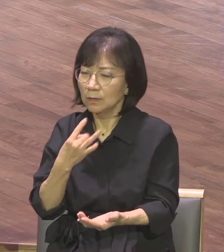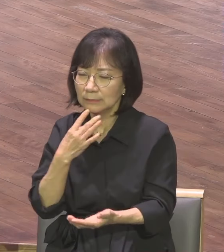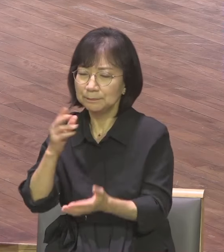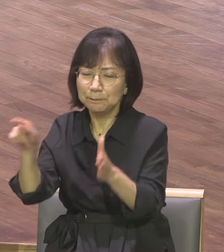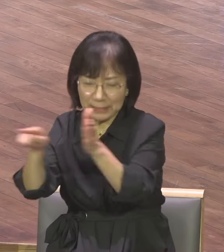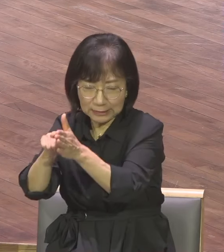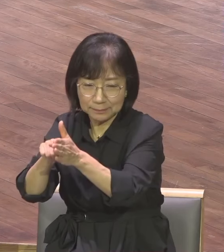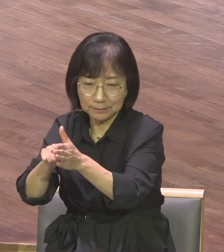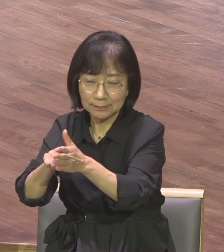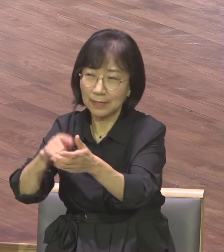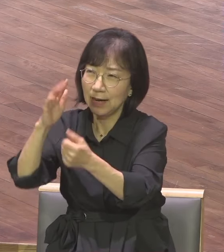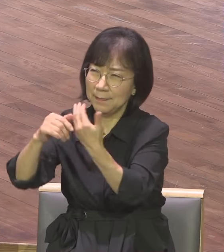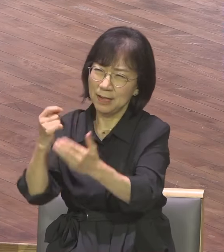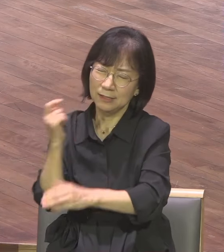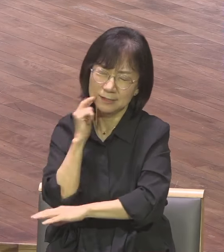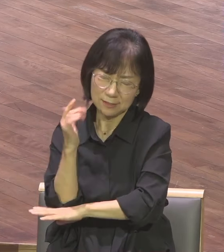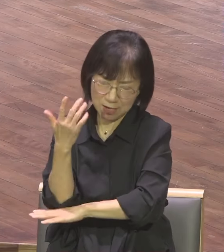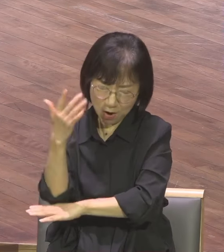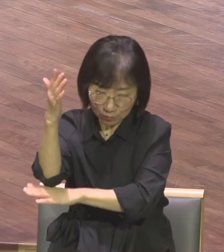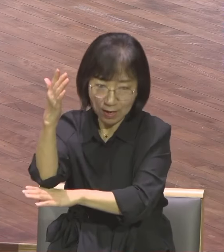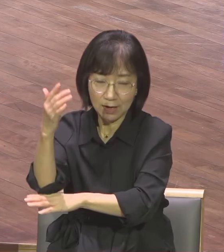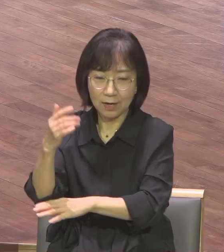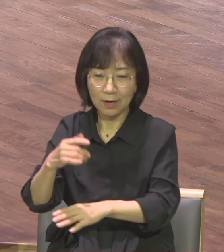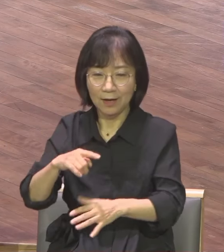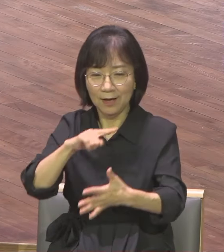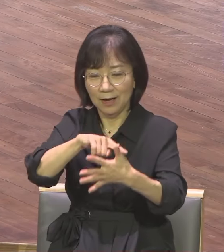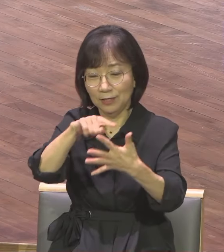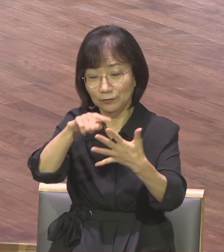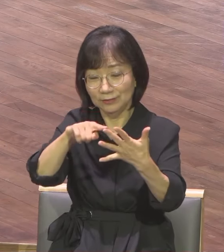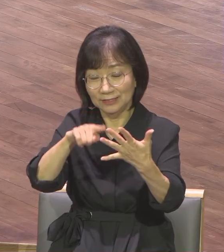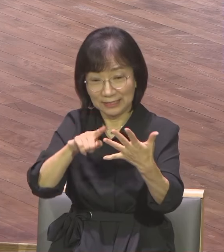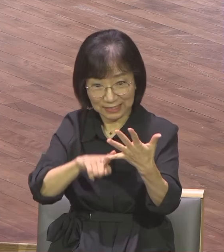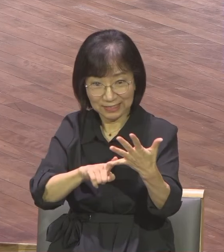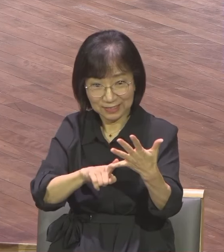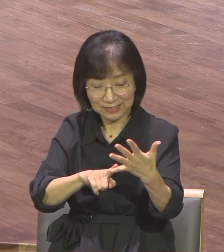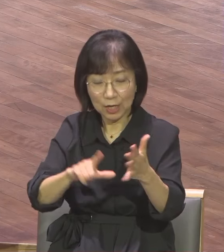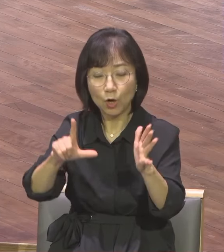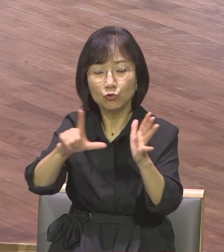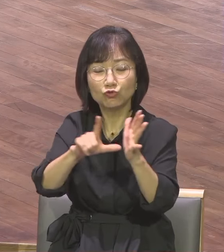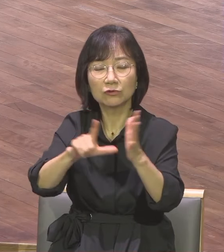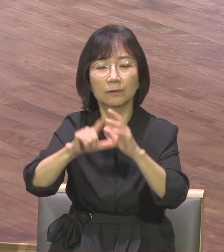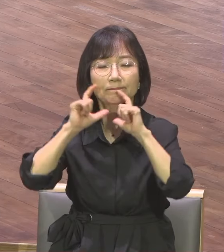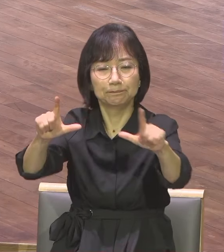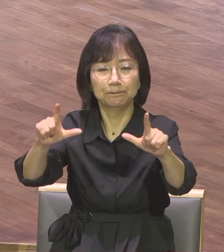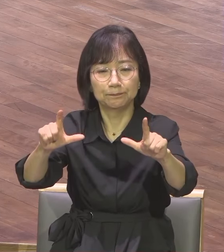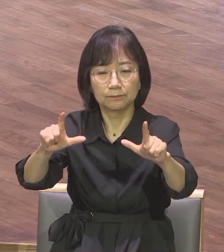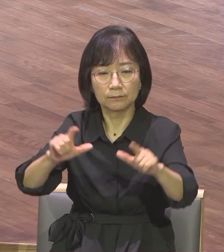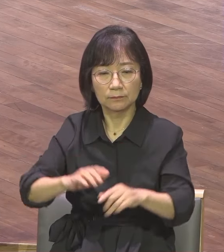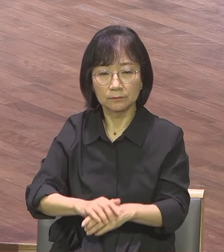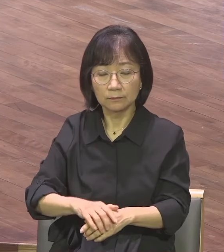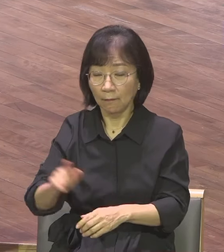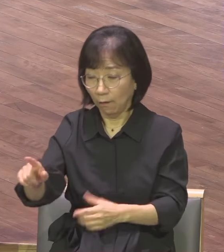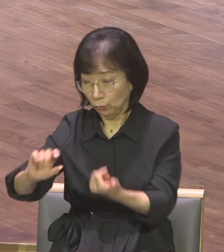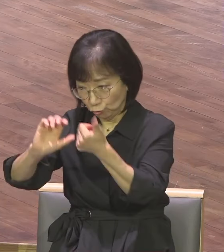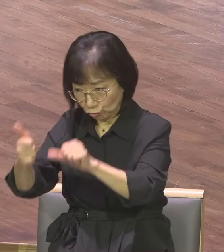이 다섯 가지 외침들 순교했지만 후손들이 전도하지 않으니까 성교하지 않으니까